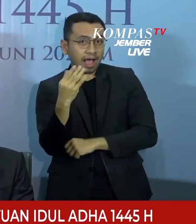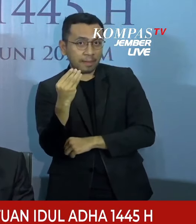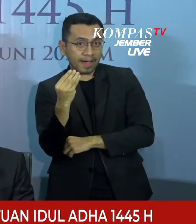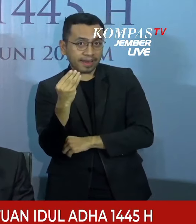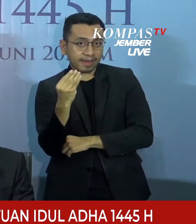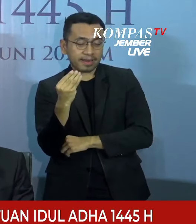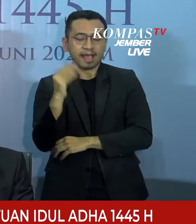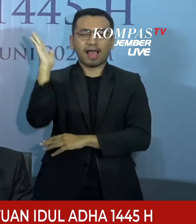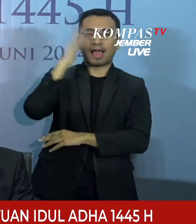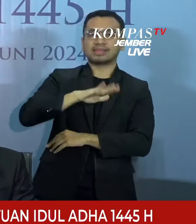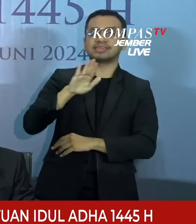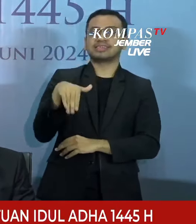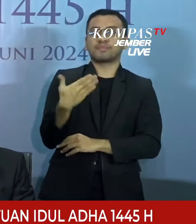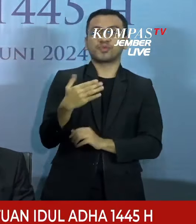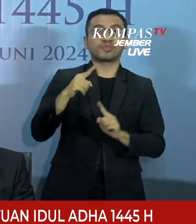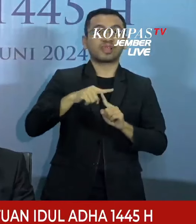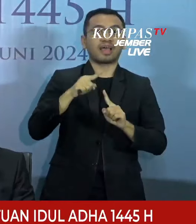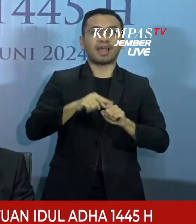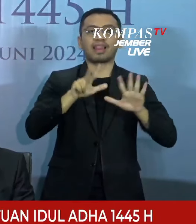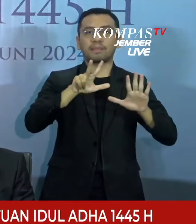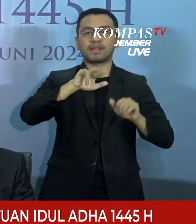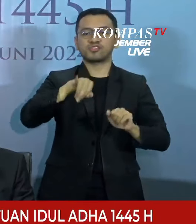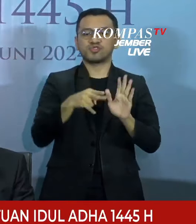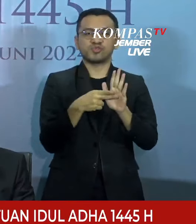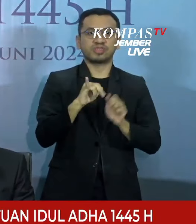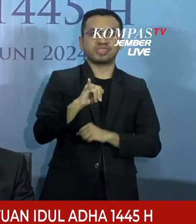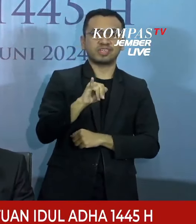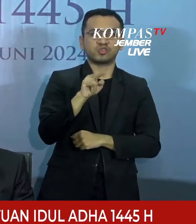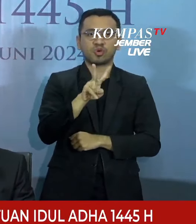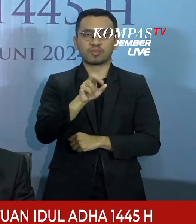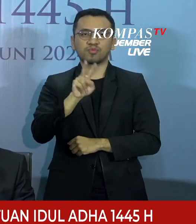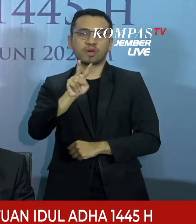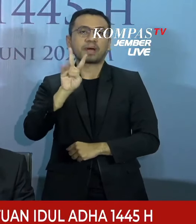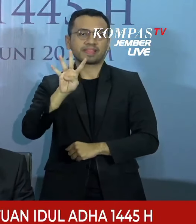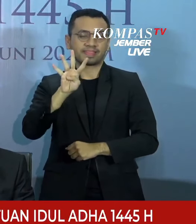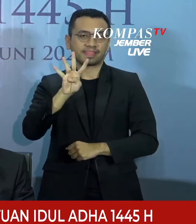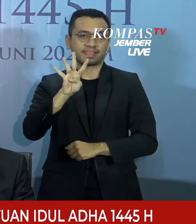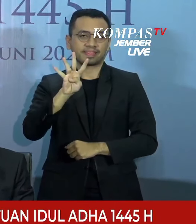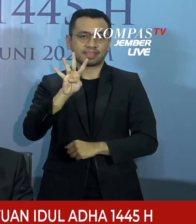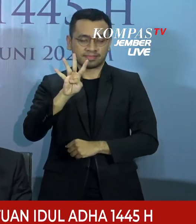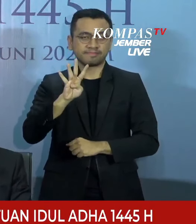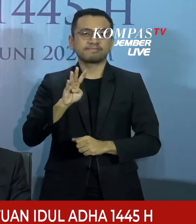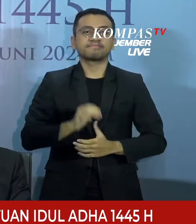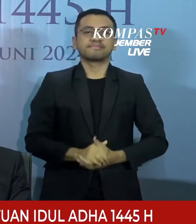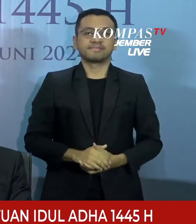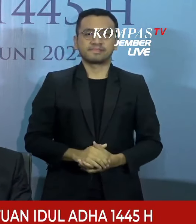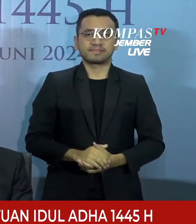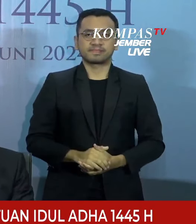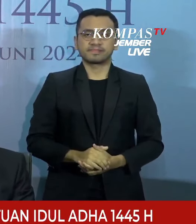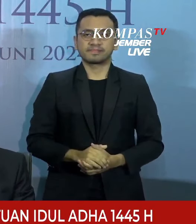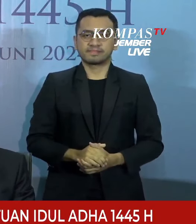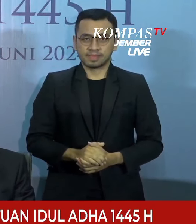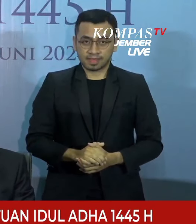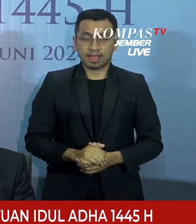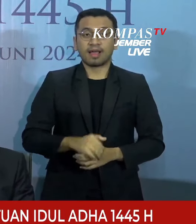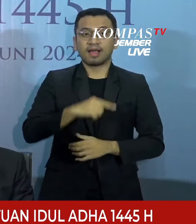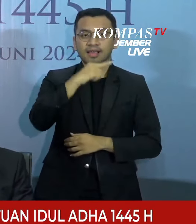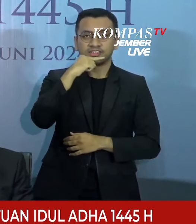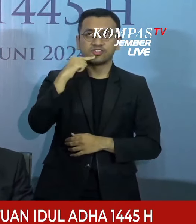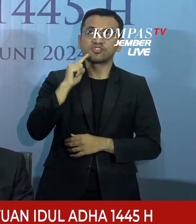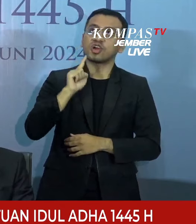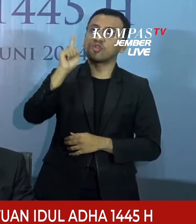Sabtu tanggal 8 Juni 2024 Masehi dan insya Allah